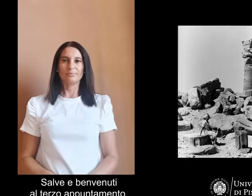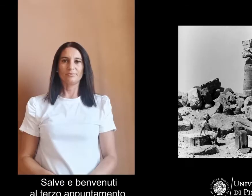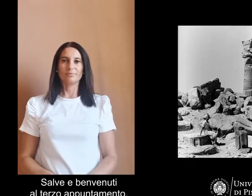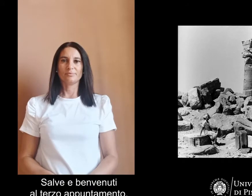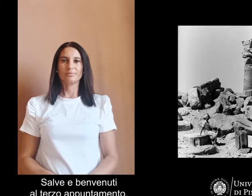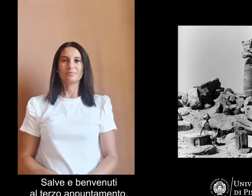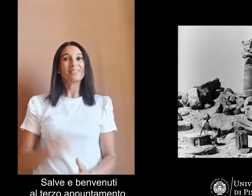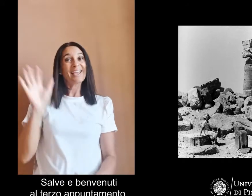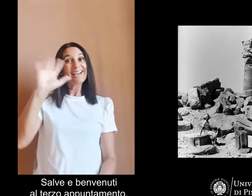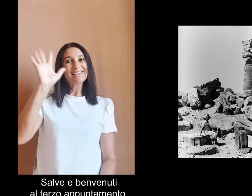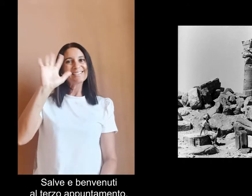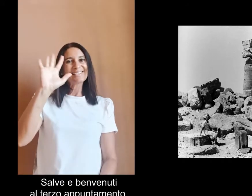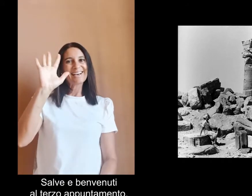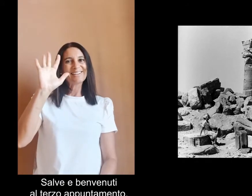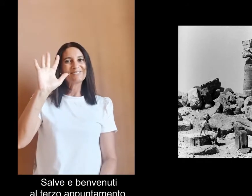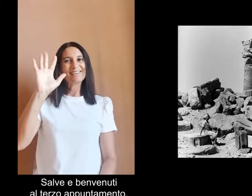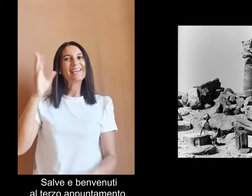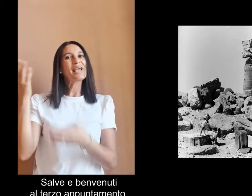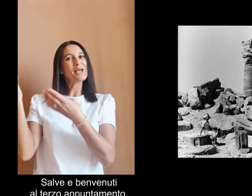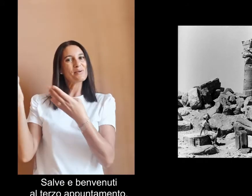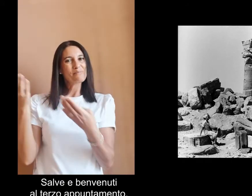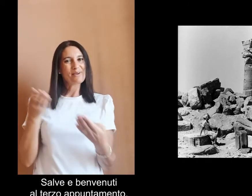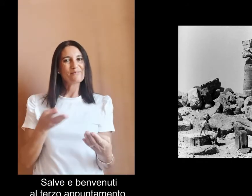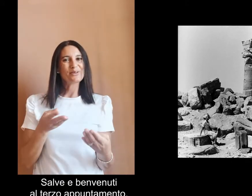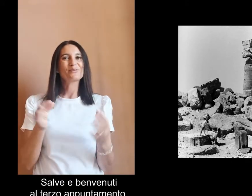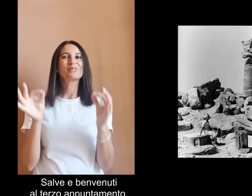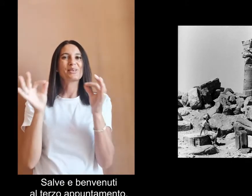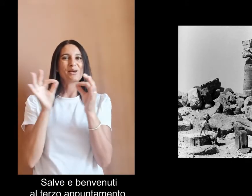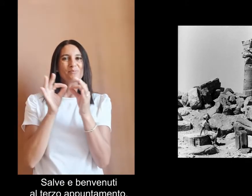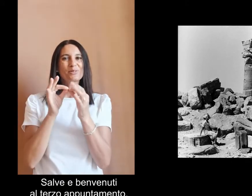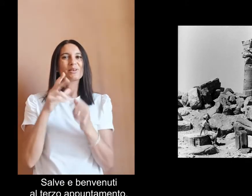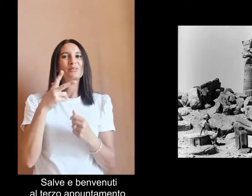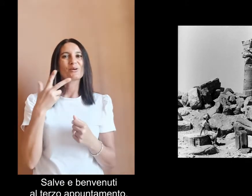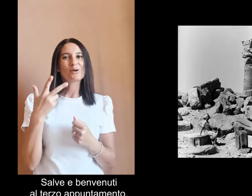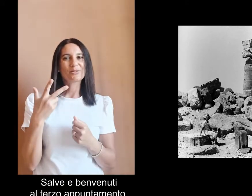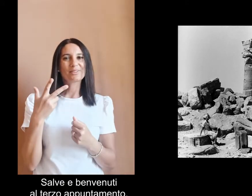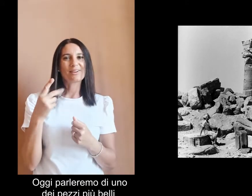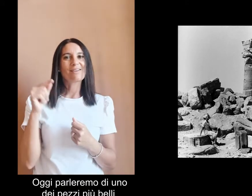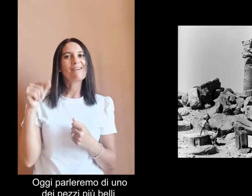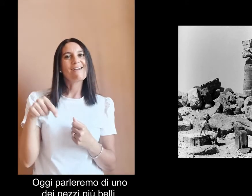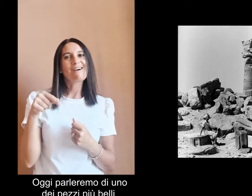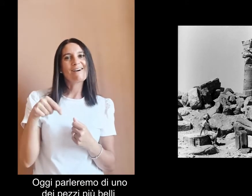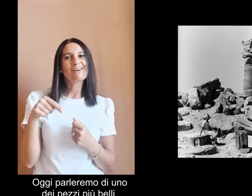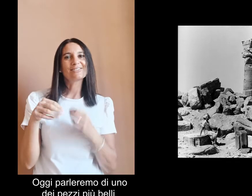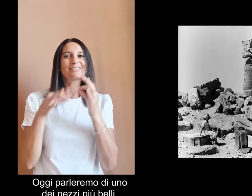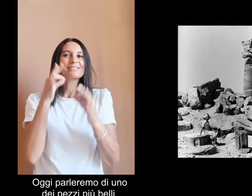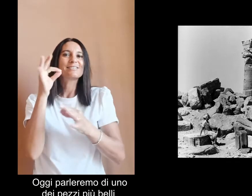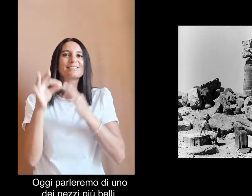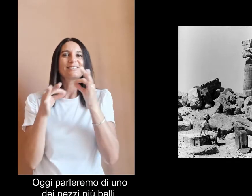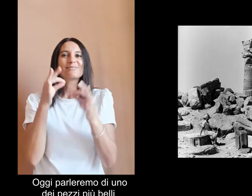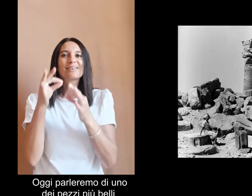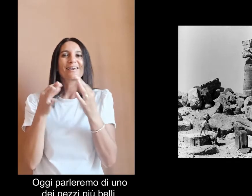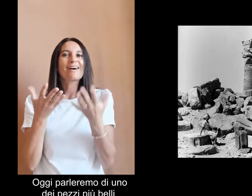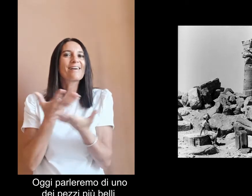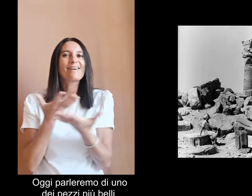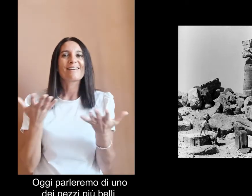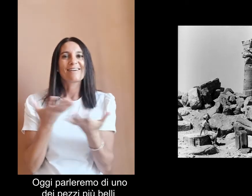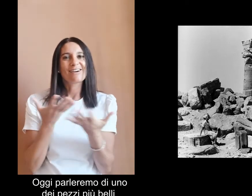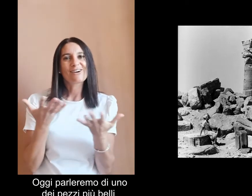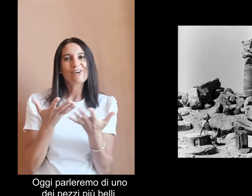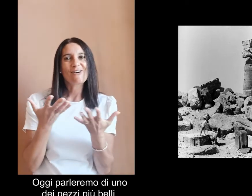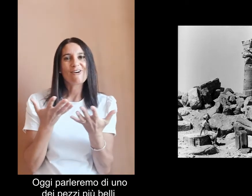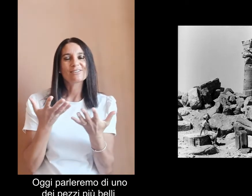salve e benvenuti al terzo appuntamento oggi